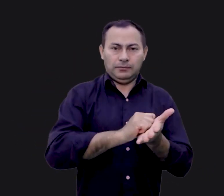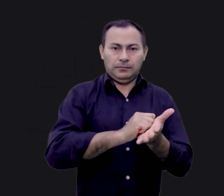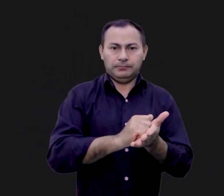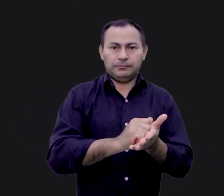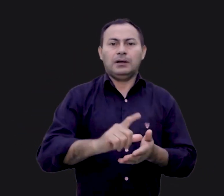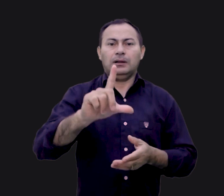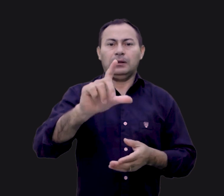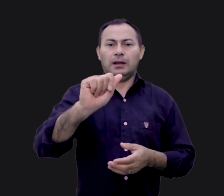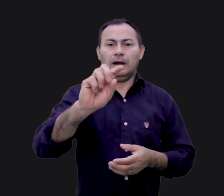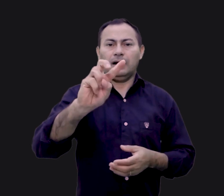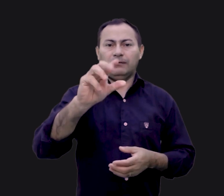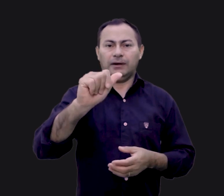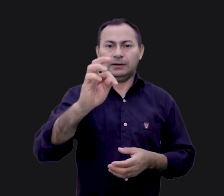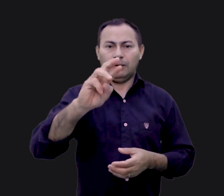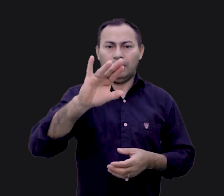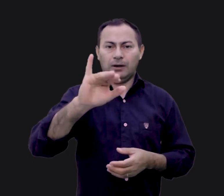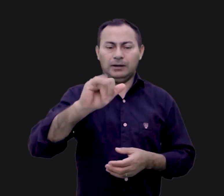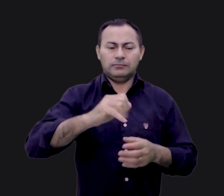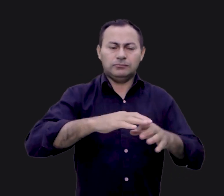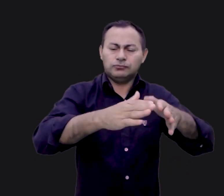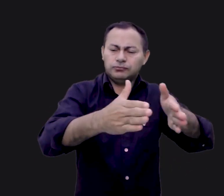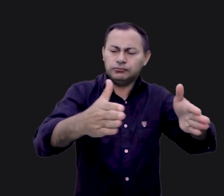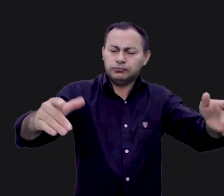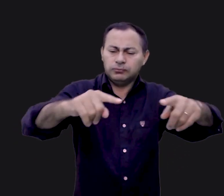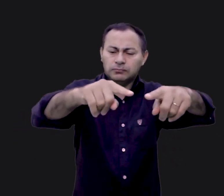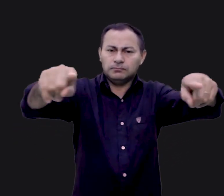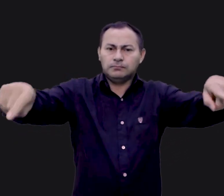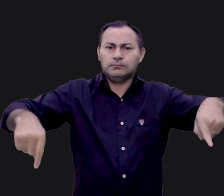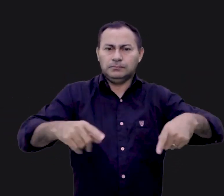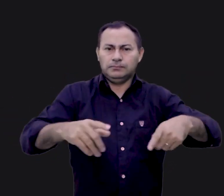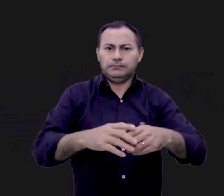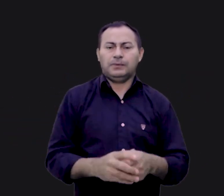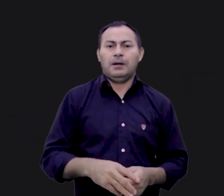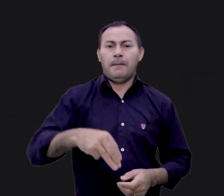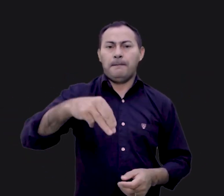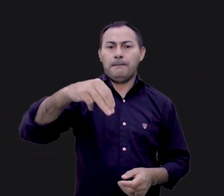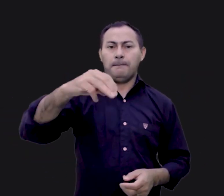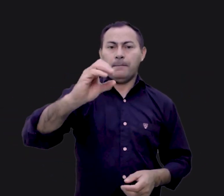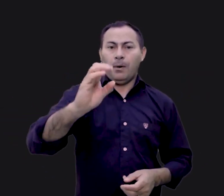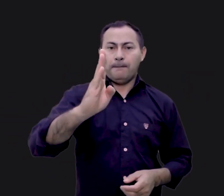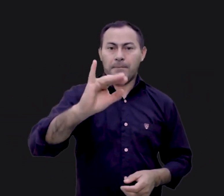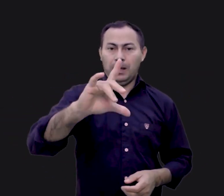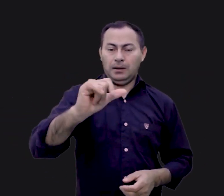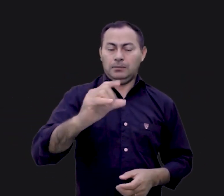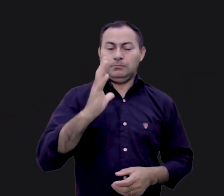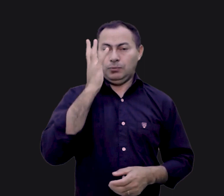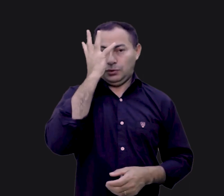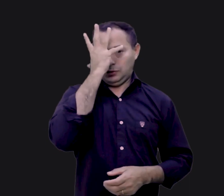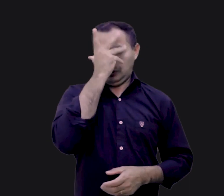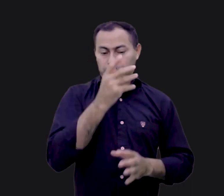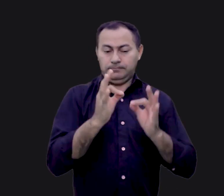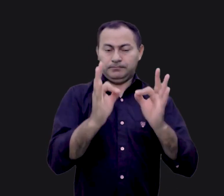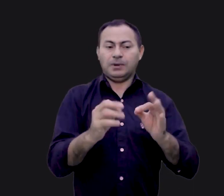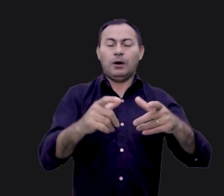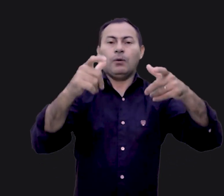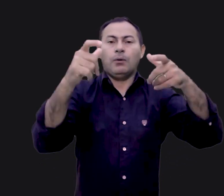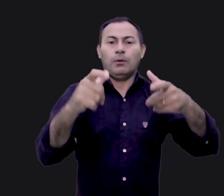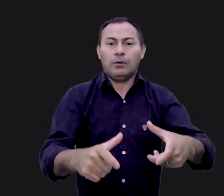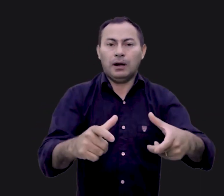O lavatório era composto de uma grande bacia. Esta mobília era muito bonita e sofisticada. Aquele era o lugar